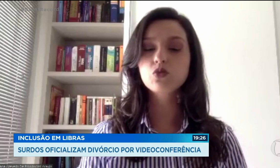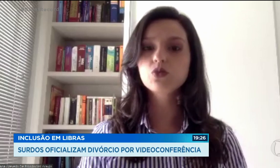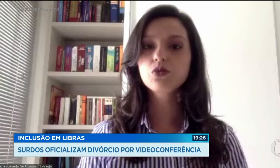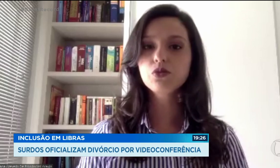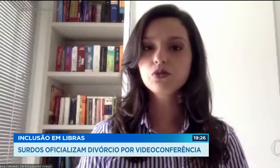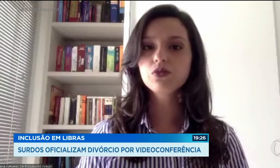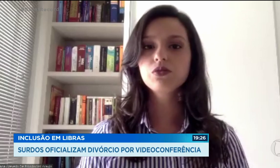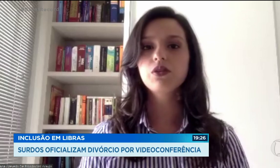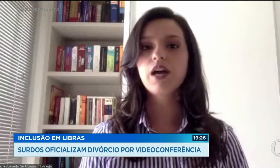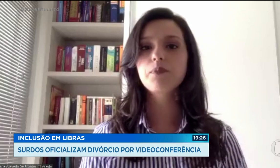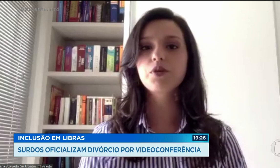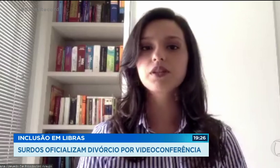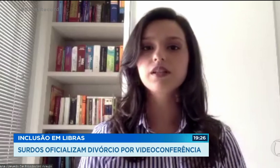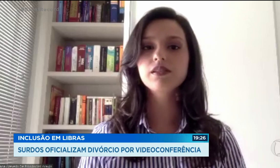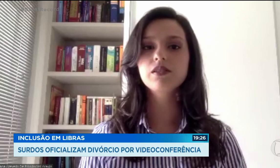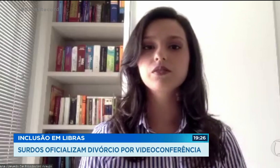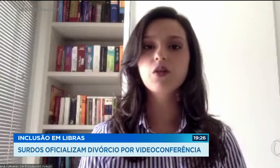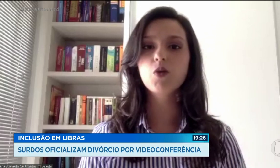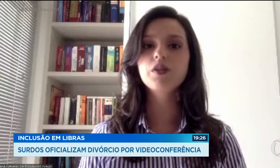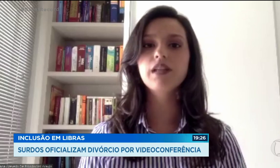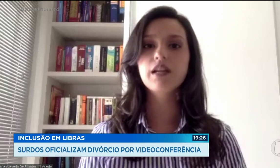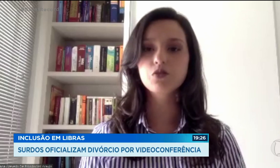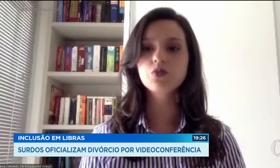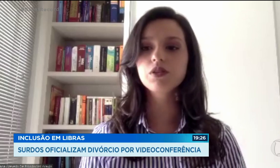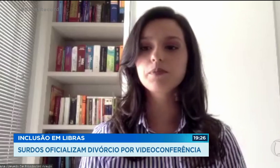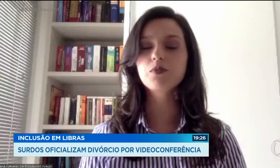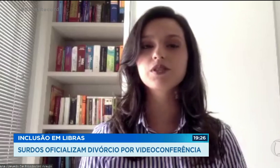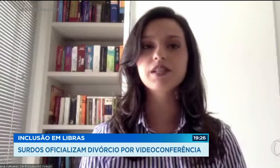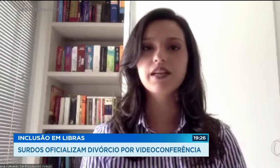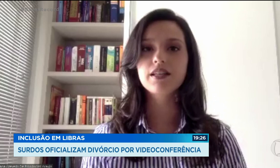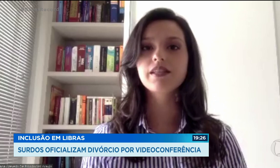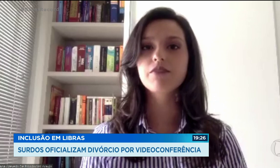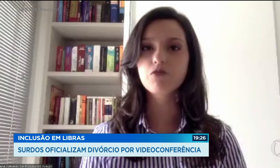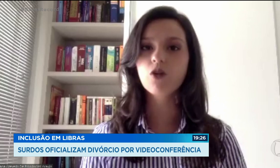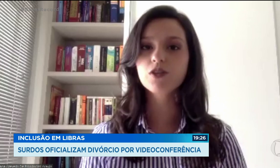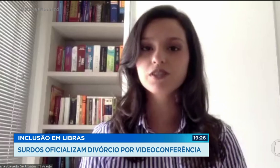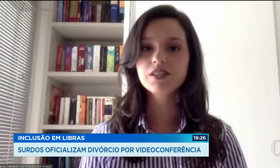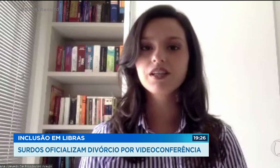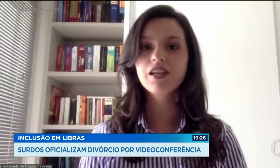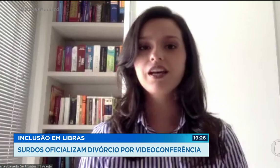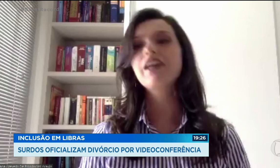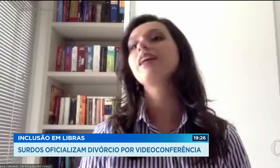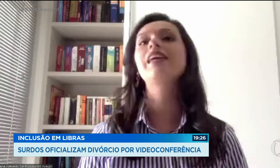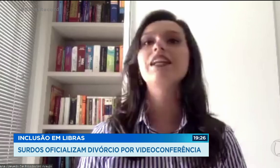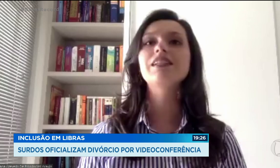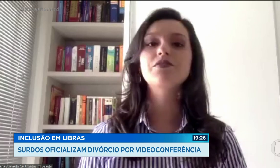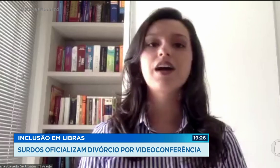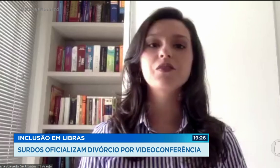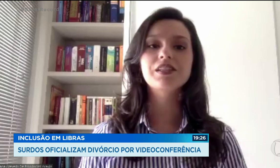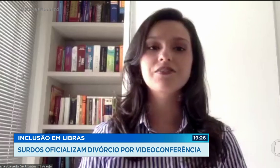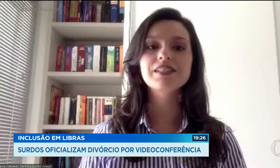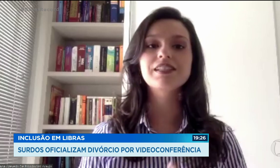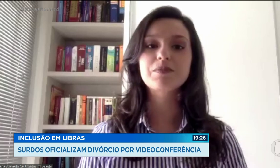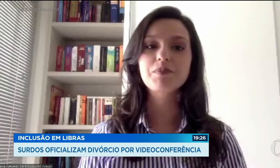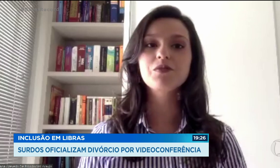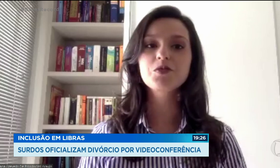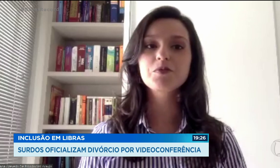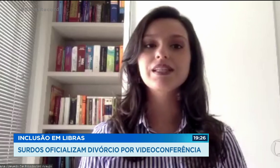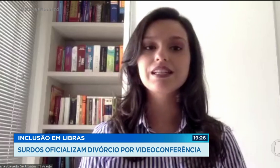surdos, a importância da comunidade surda, para mostrar que eles têm voz, que eles falam através das mãos, mas eles